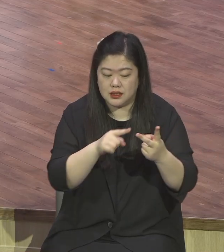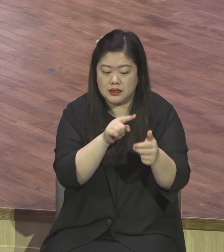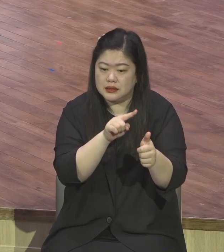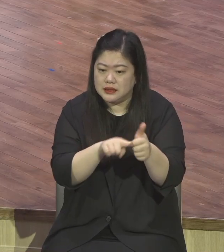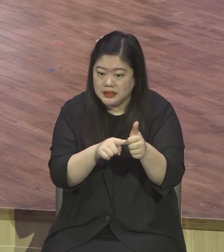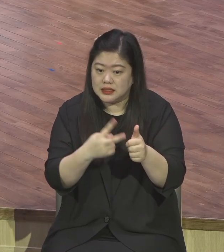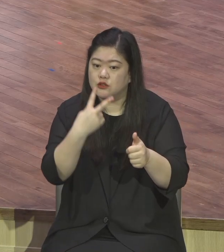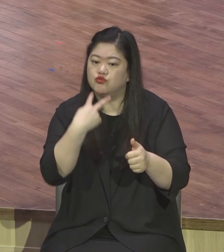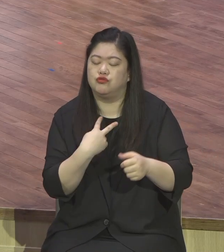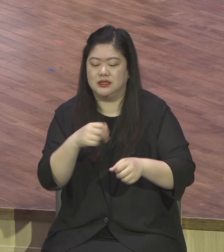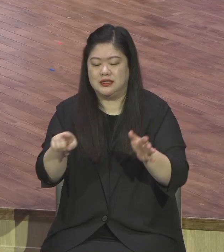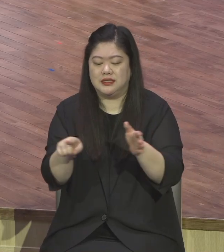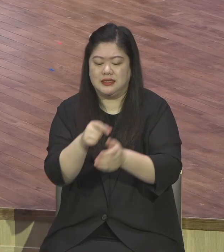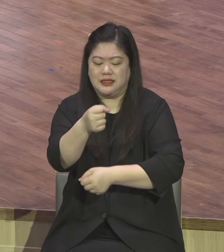별로 없어요. 자유주의입니다.